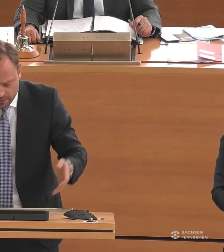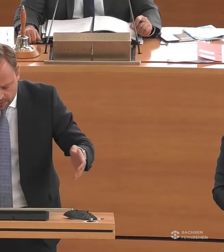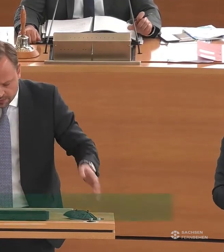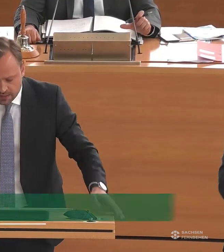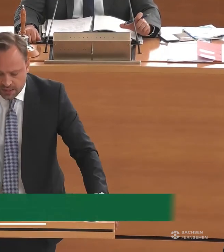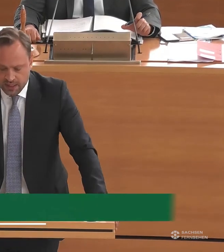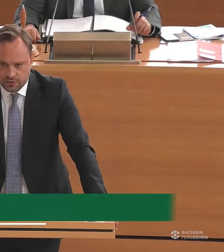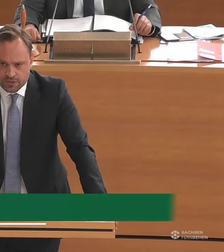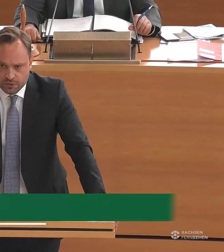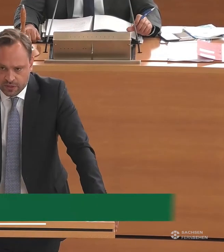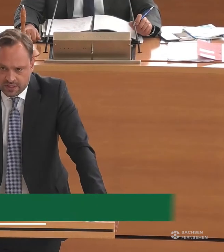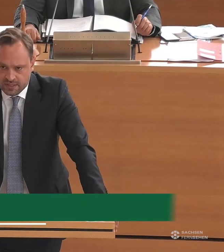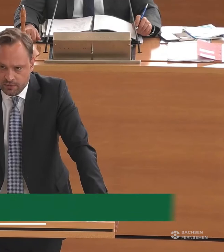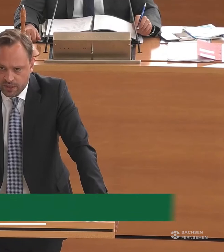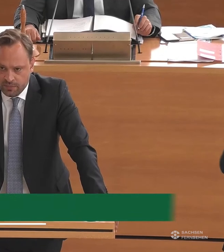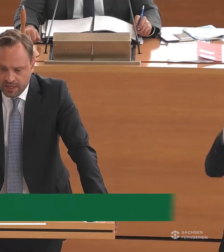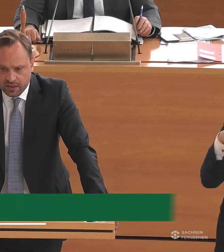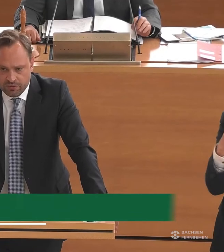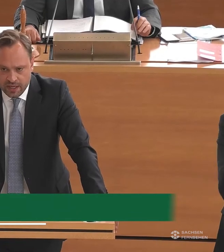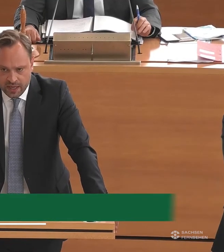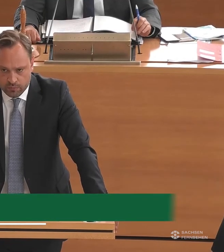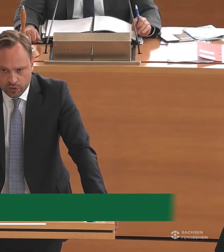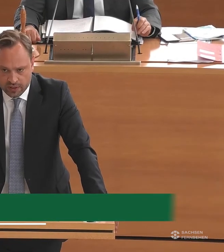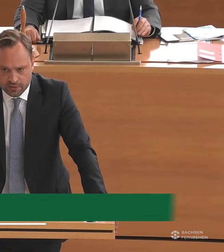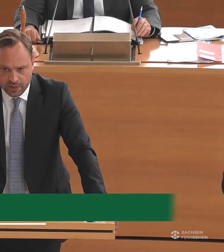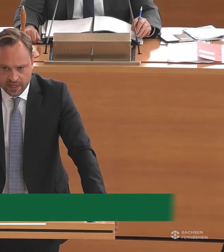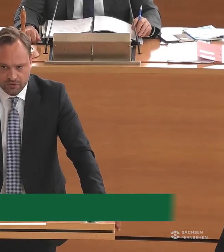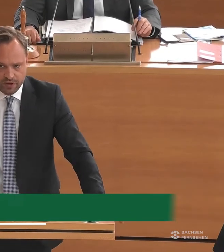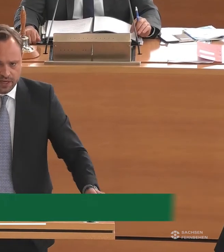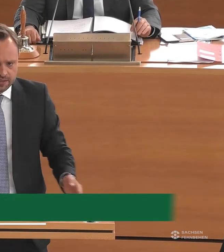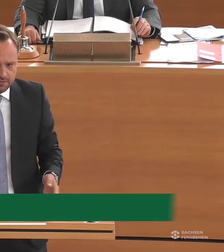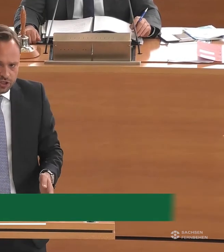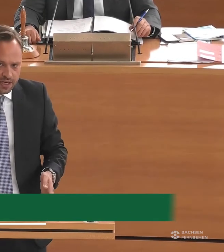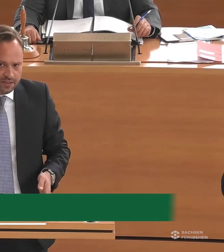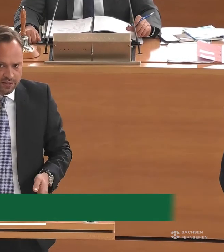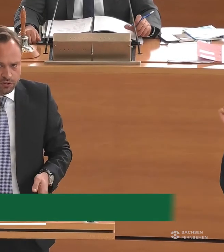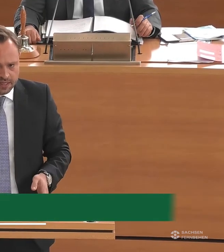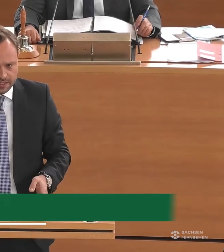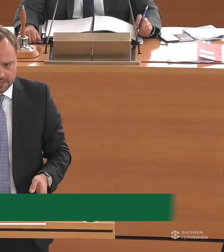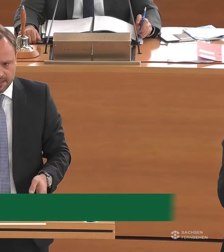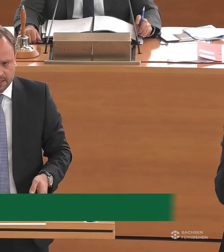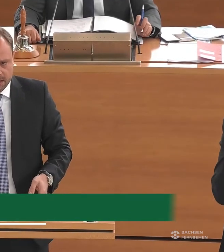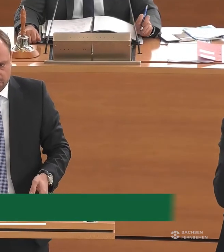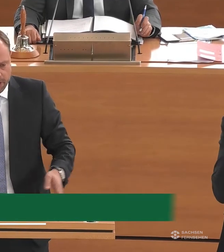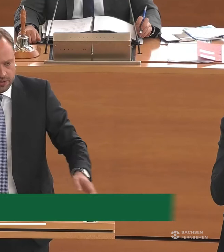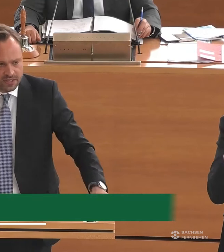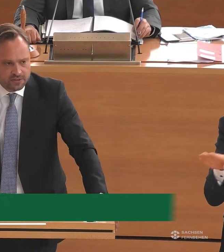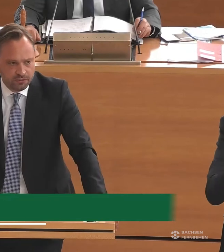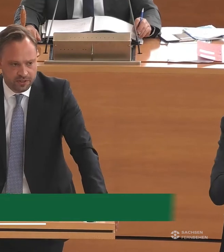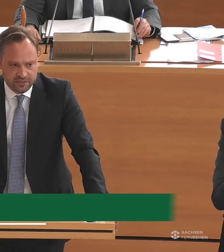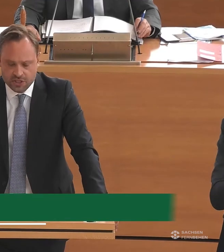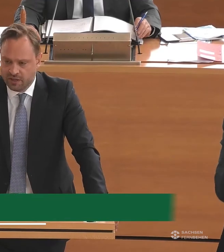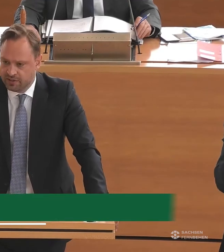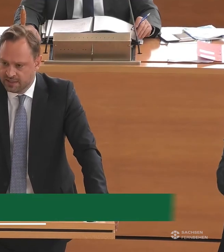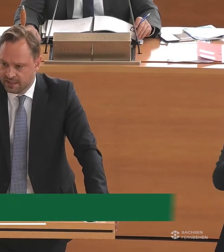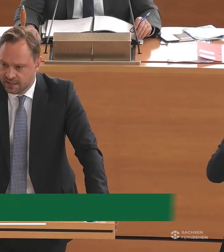zusammen. Inklusion ist nicht ohne Barrierefreiheit möglich. Und Barrierefreiheit ist wahrscheinlich die grundlegendste Voraussetzung